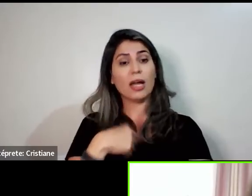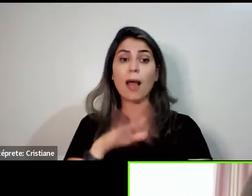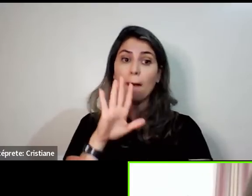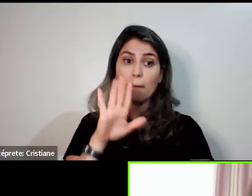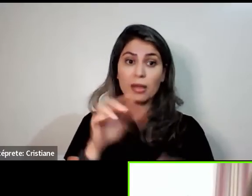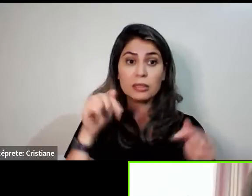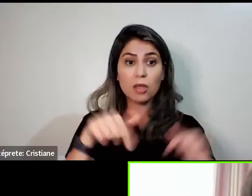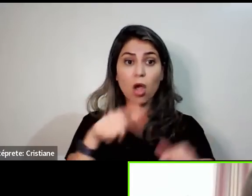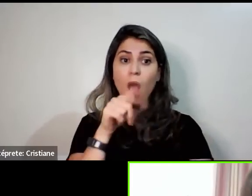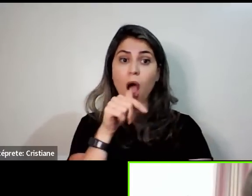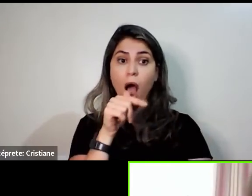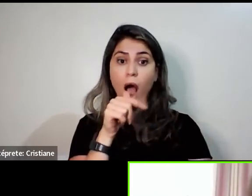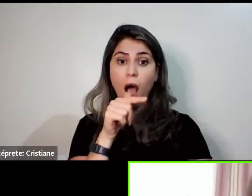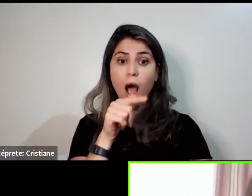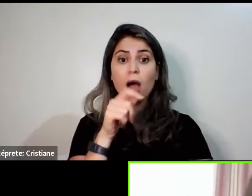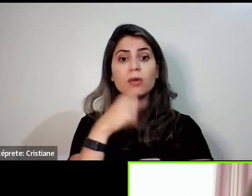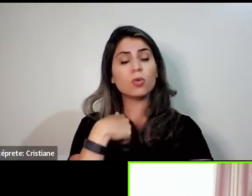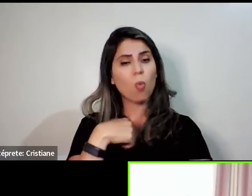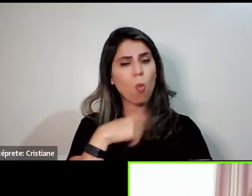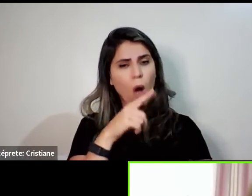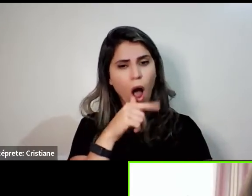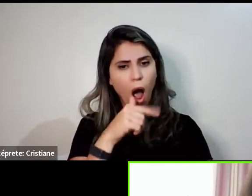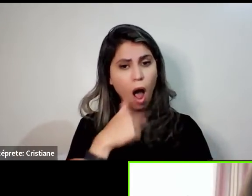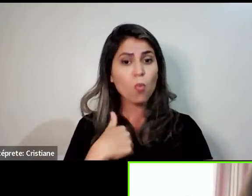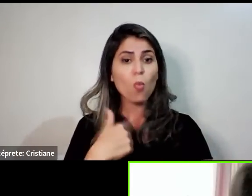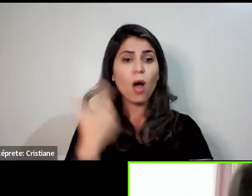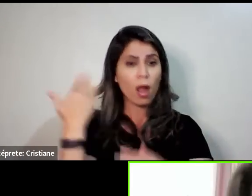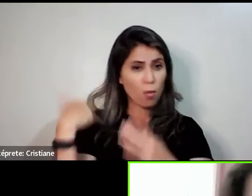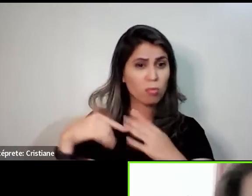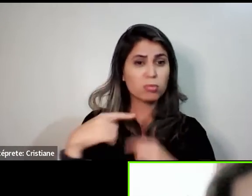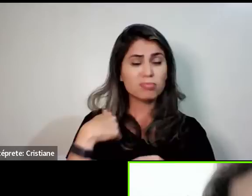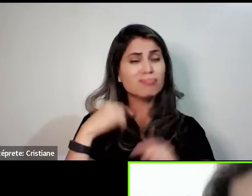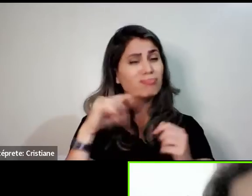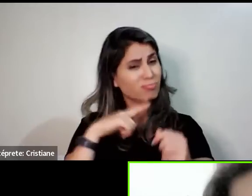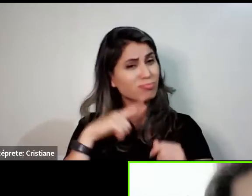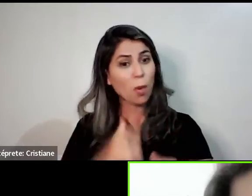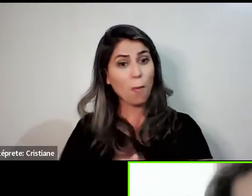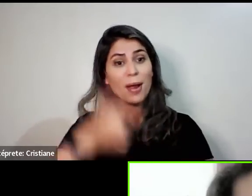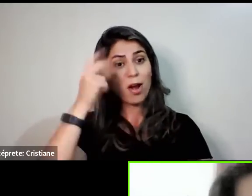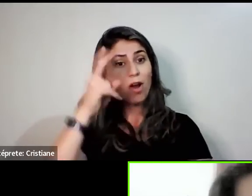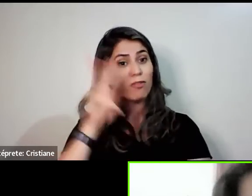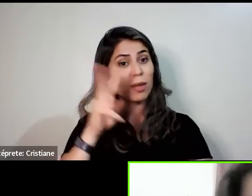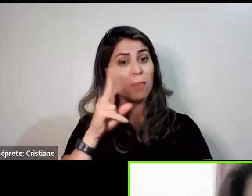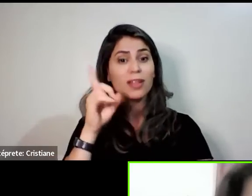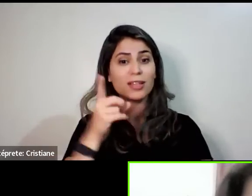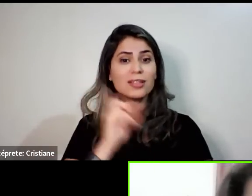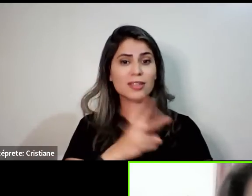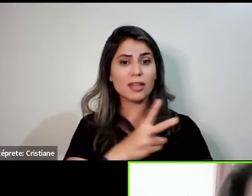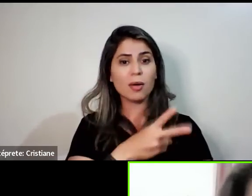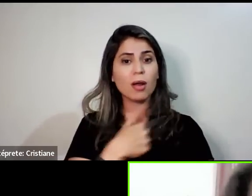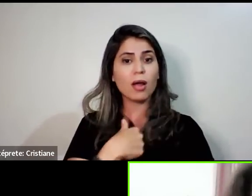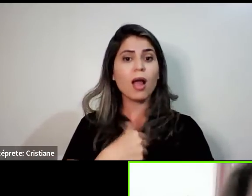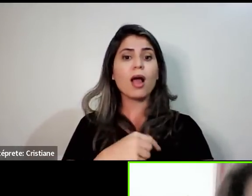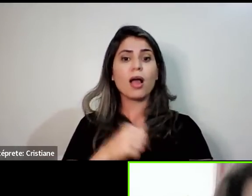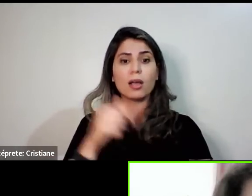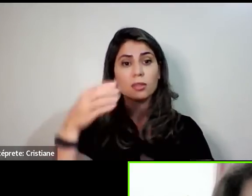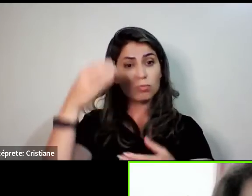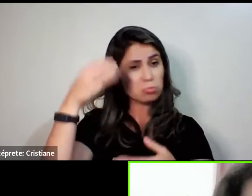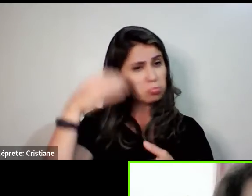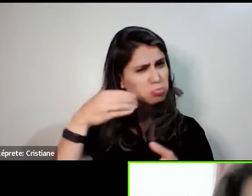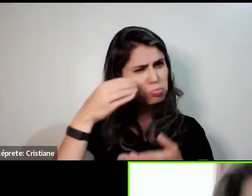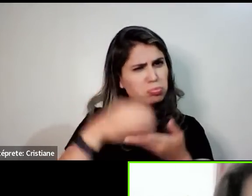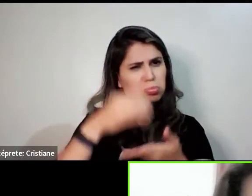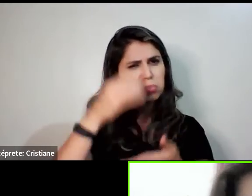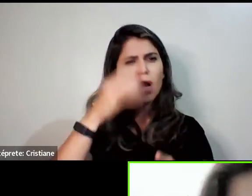Então, eu não me arrependo. Para mim, a água magnetizada não sai da minha vida. Isso aqui é um pedaço de mim, eu levo para